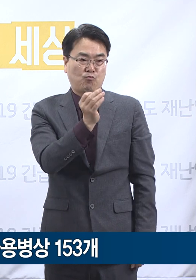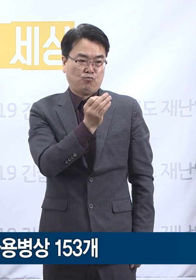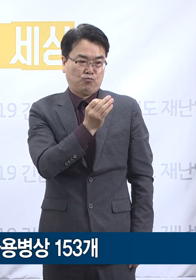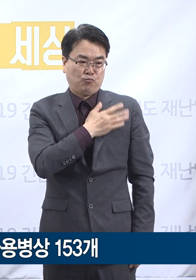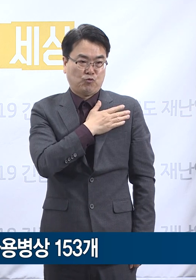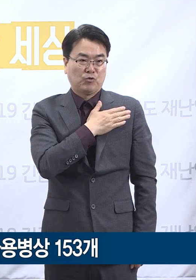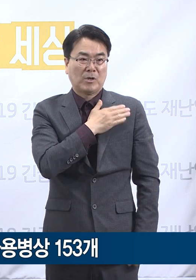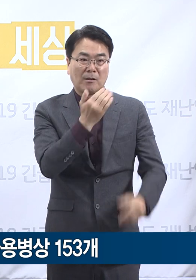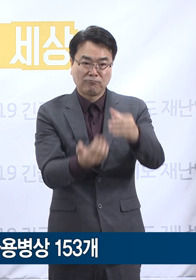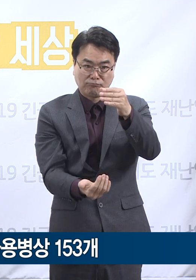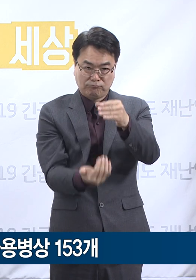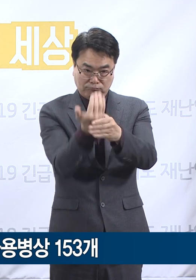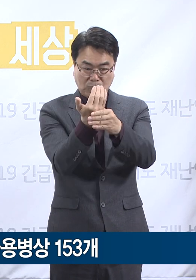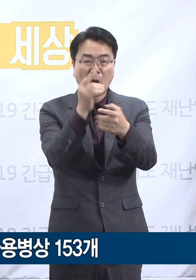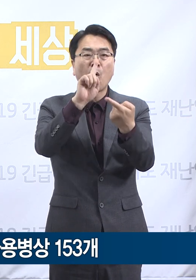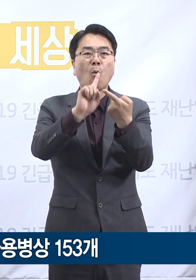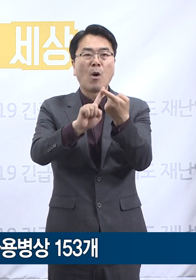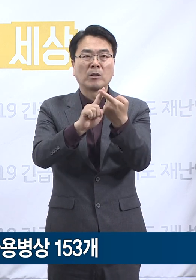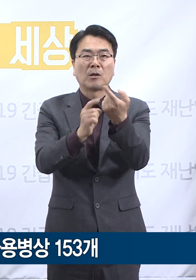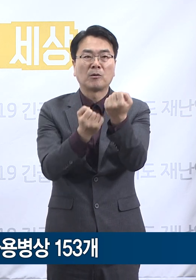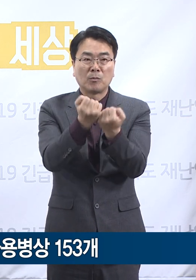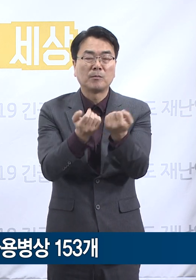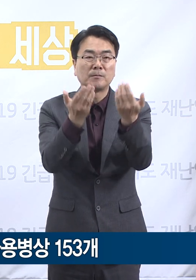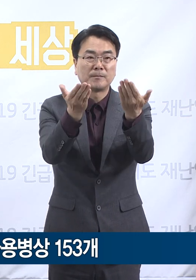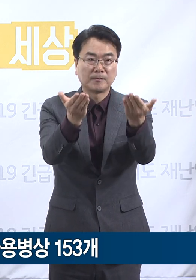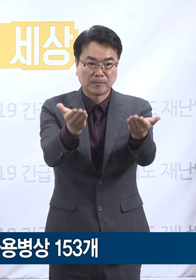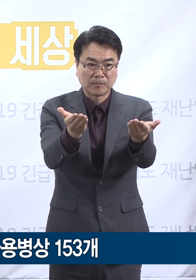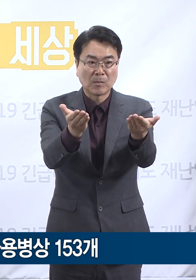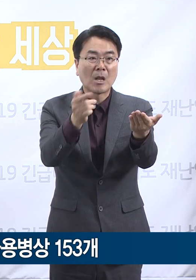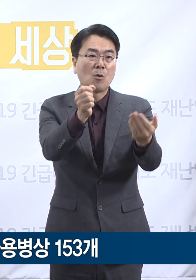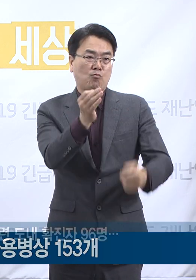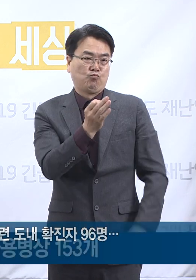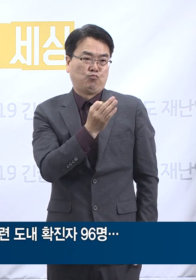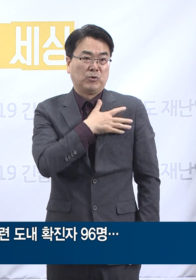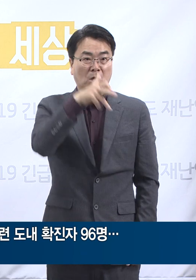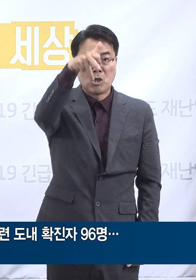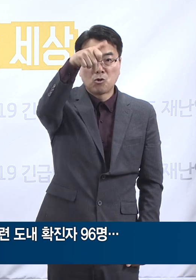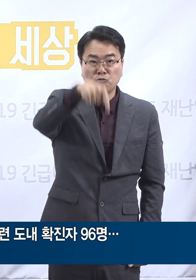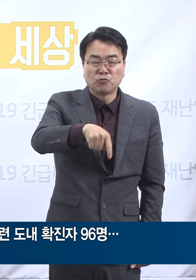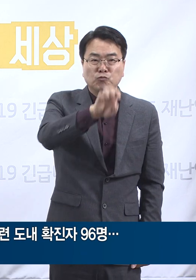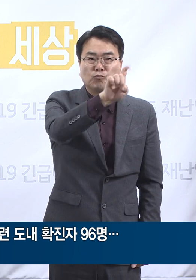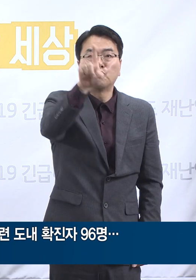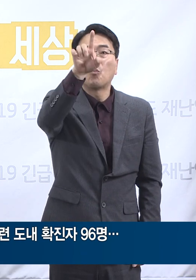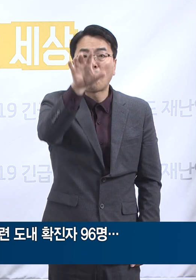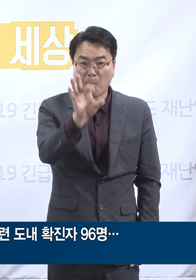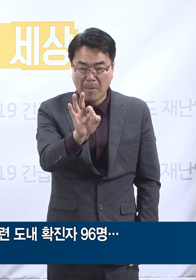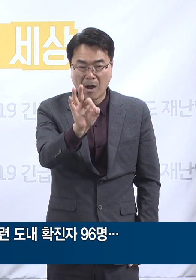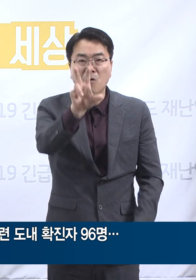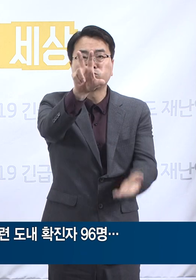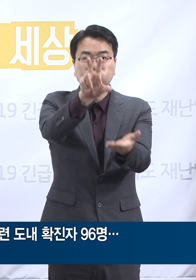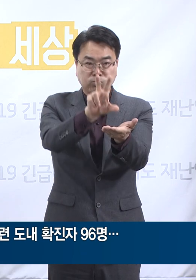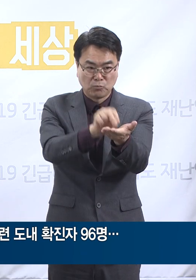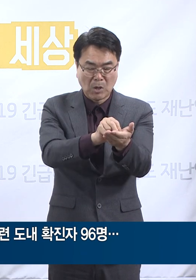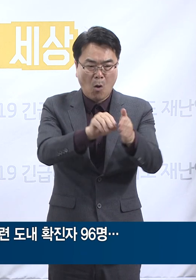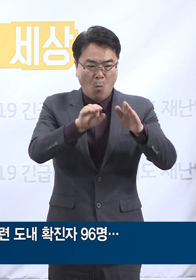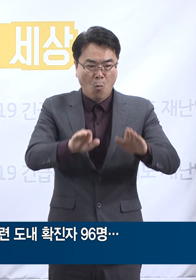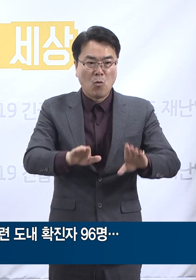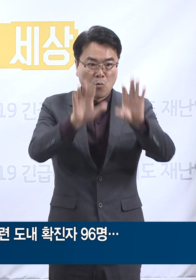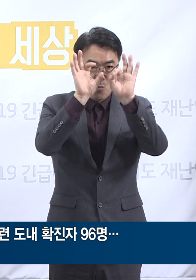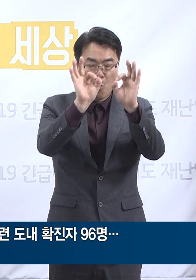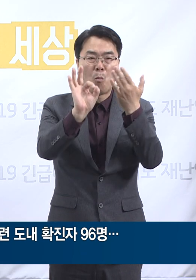관련 확진 상황에 대해 말씀드리겠습니다. 부천 쿠팡 물류센터 관련 확진자는 오늘 0시 기준 총